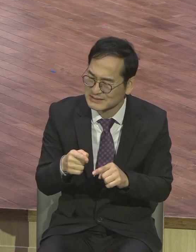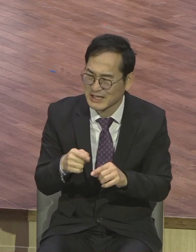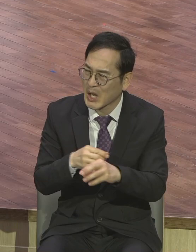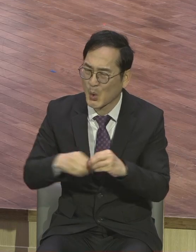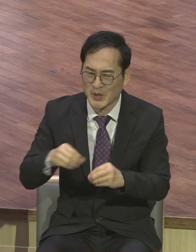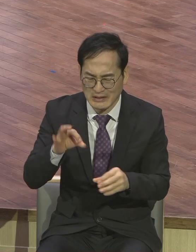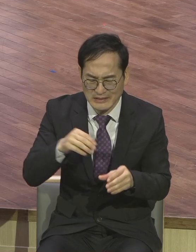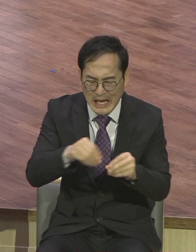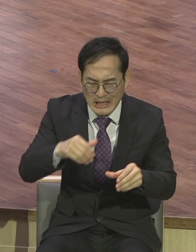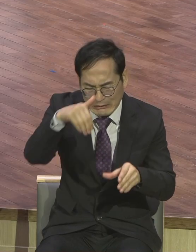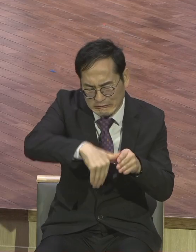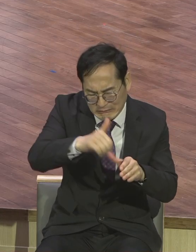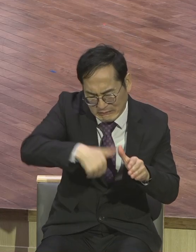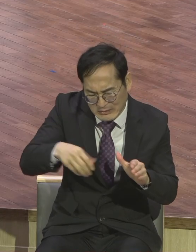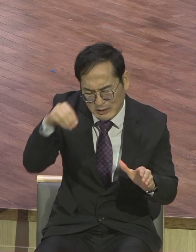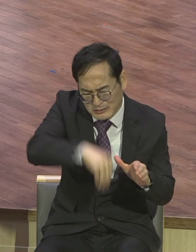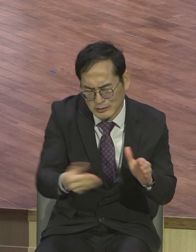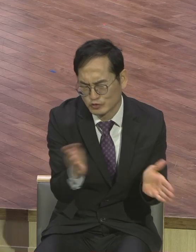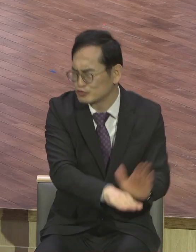보소서 당신의 것을 가졌었나이다